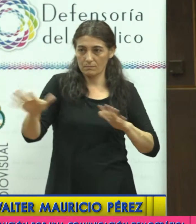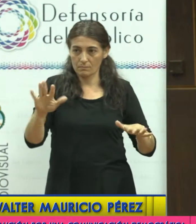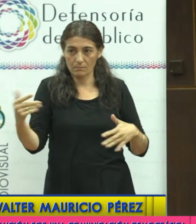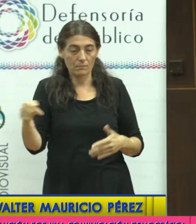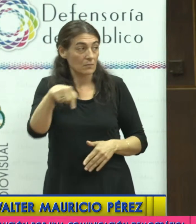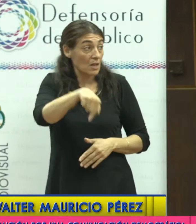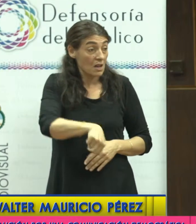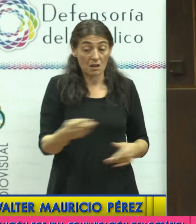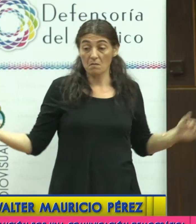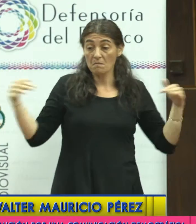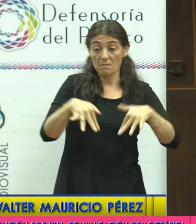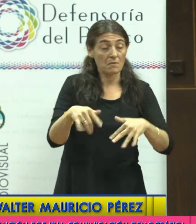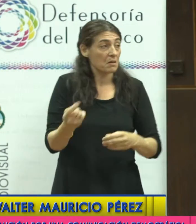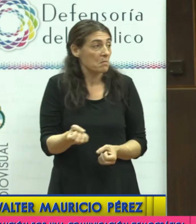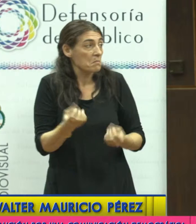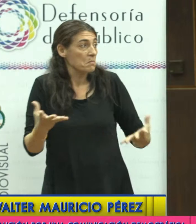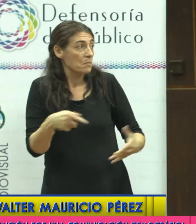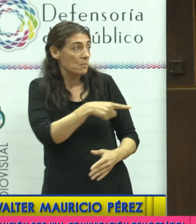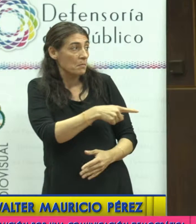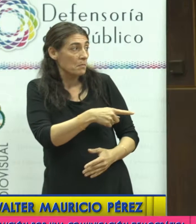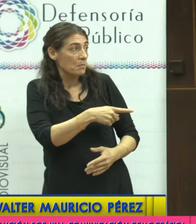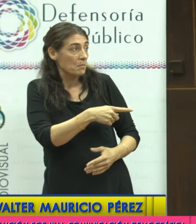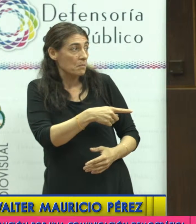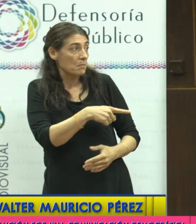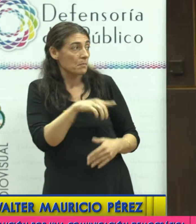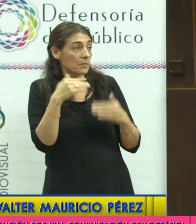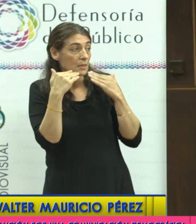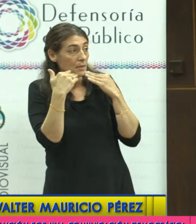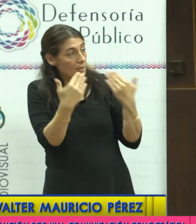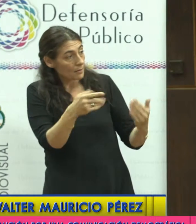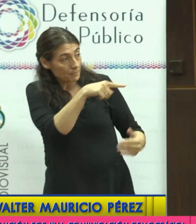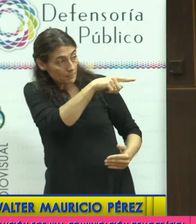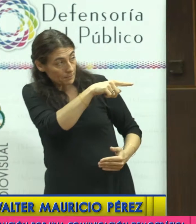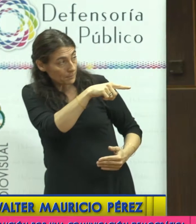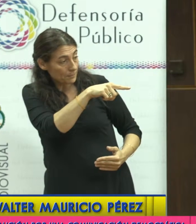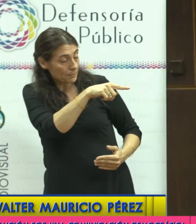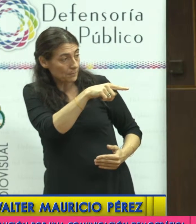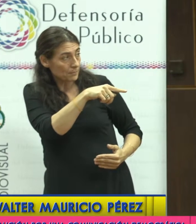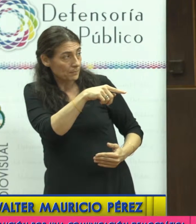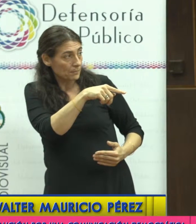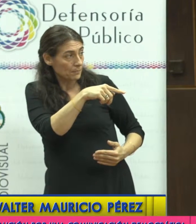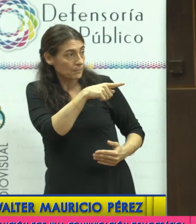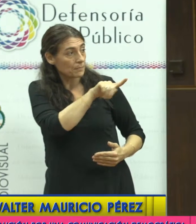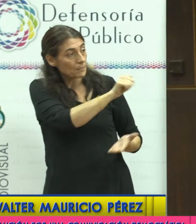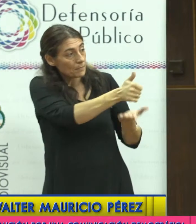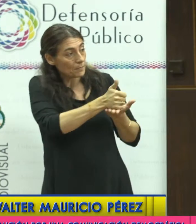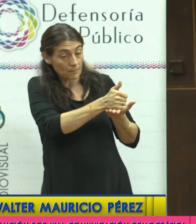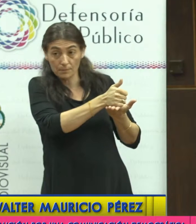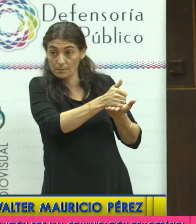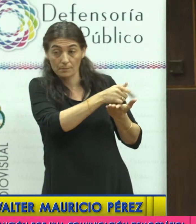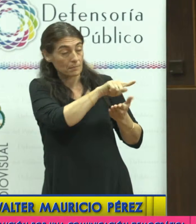con Cintia acá, al cual desde la coalición le agradecemos profundamente, no solamente su presencia, sino